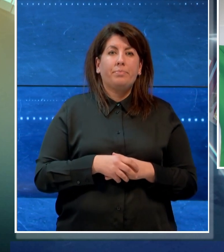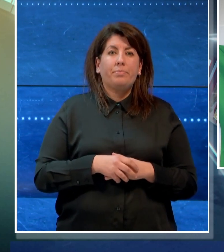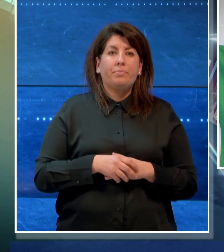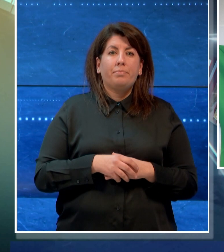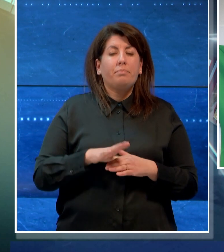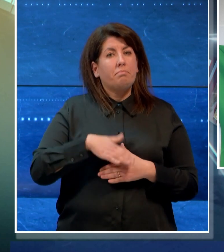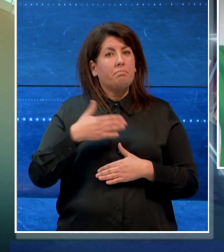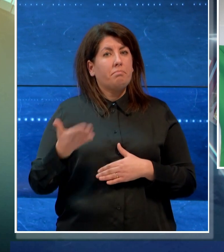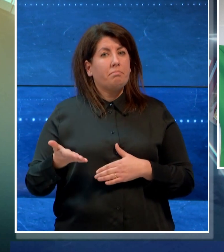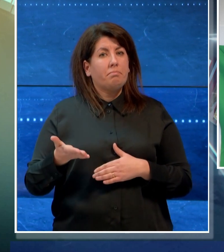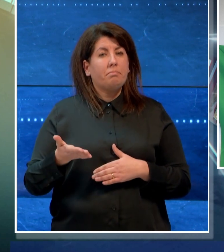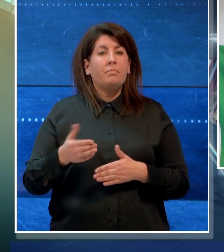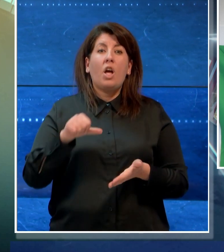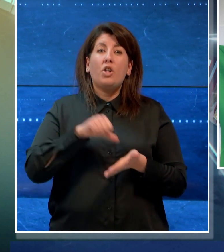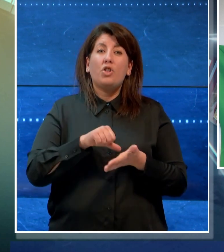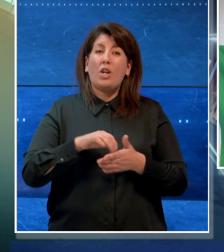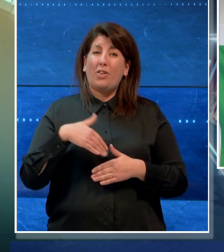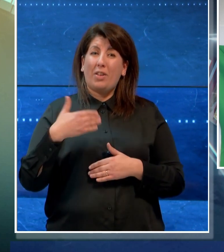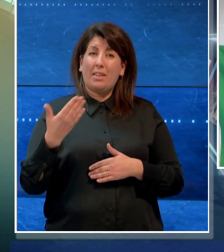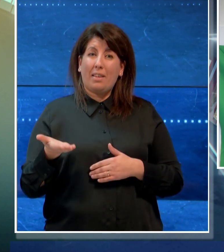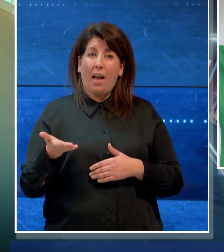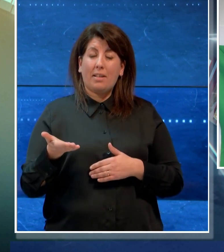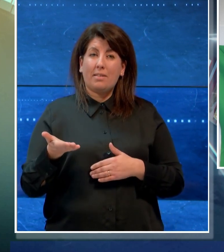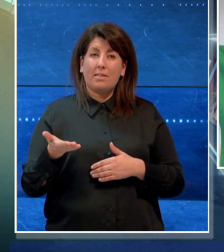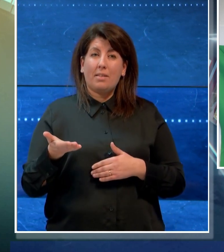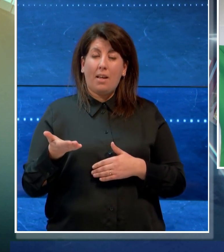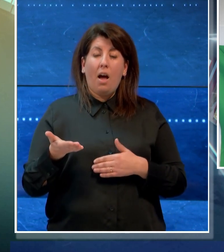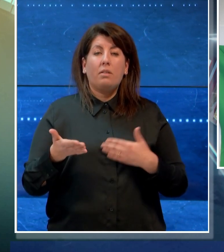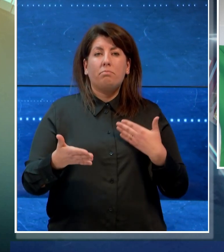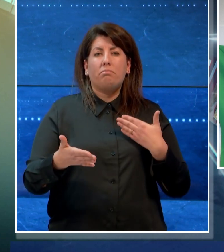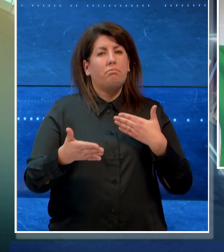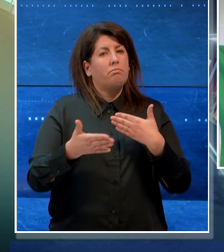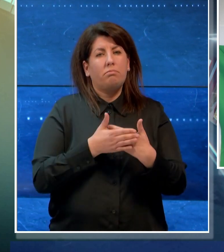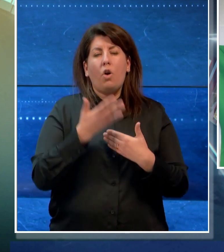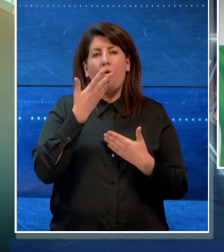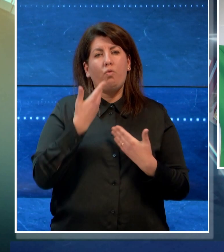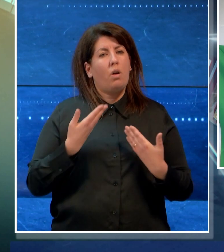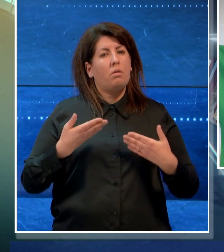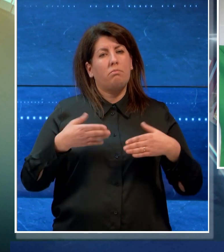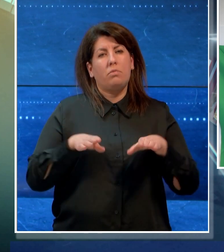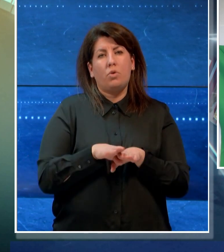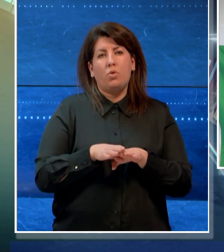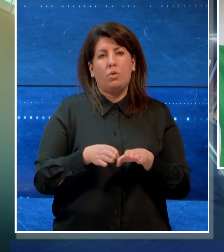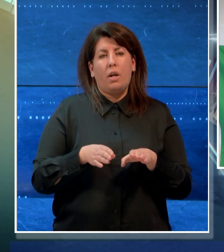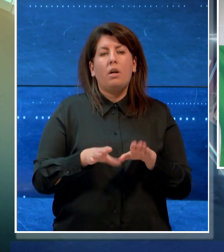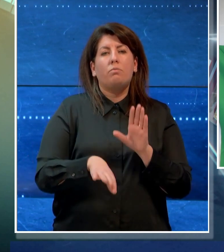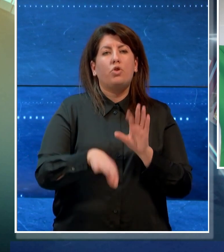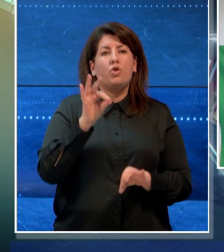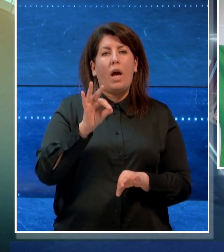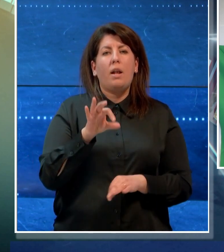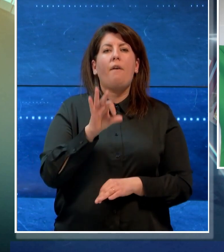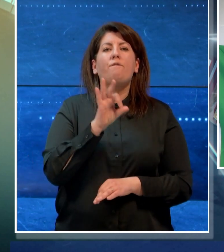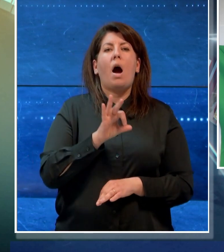invece il centro-destra è sempre più vicino a chiudere sul consigliere regionale